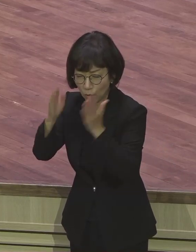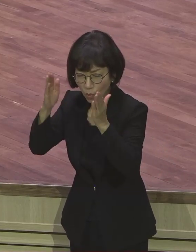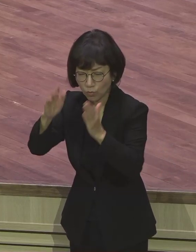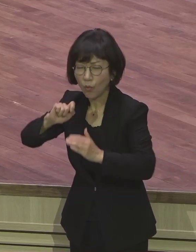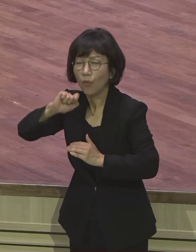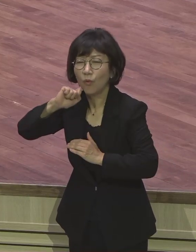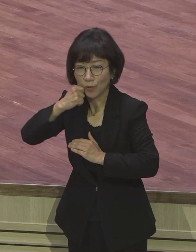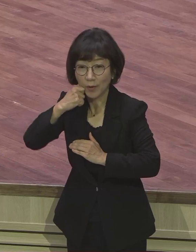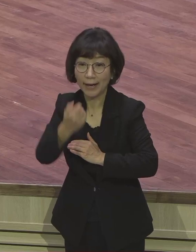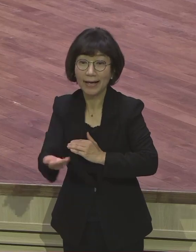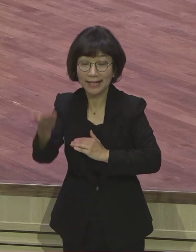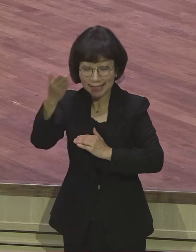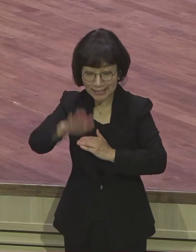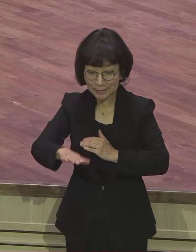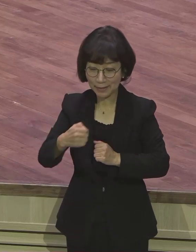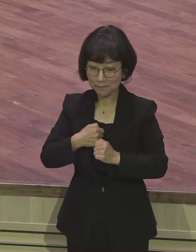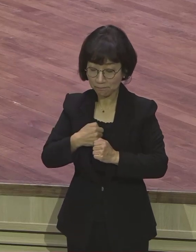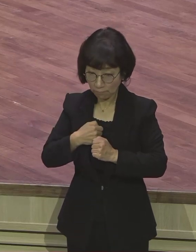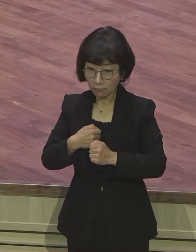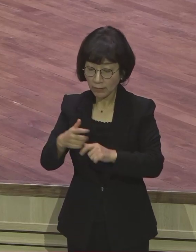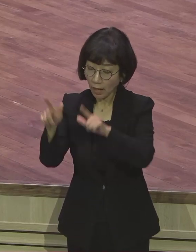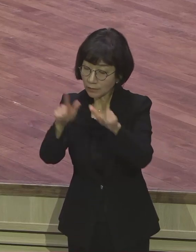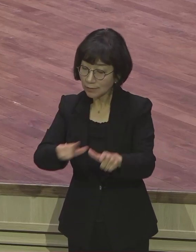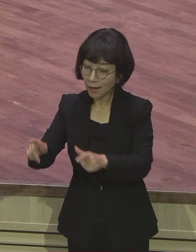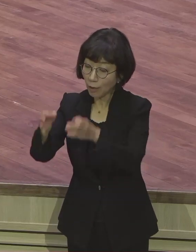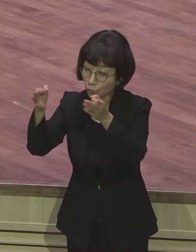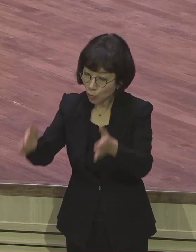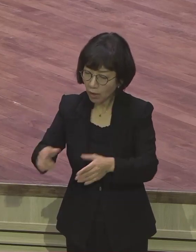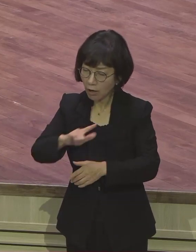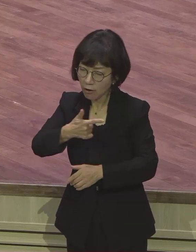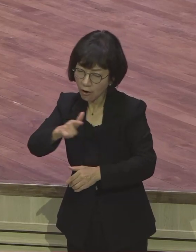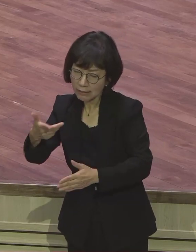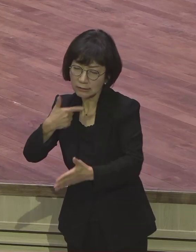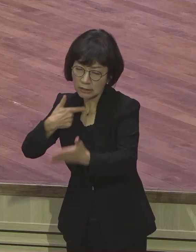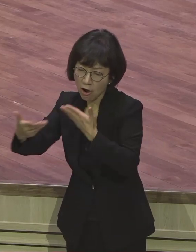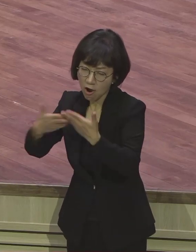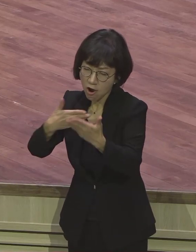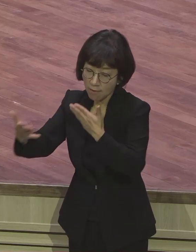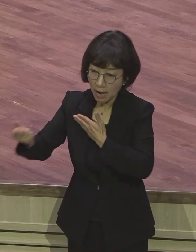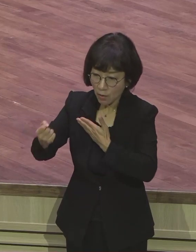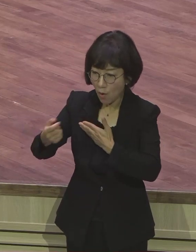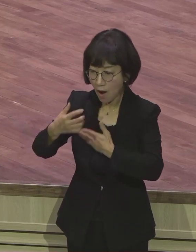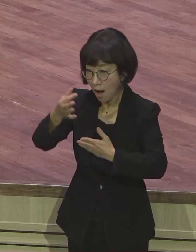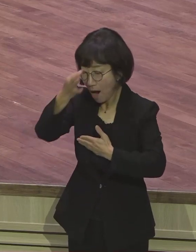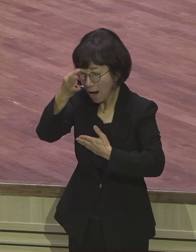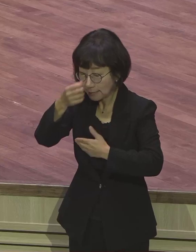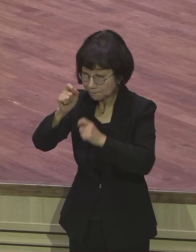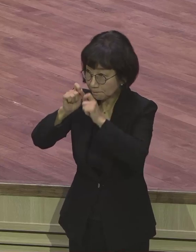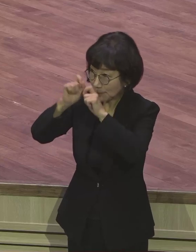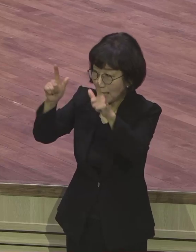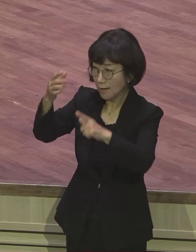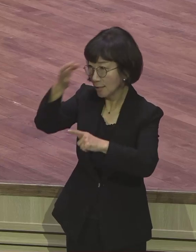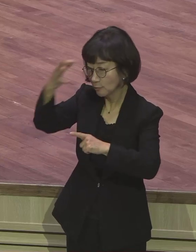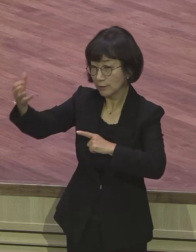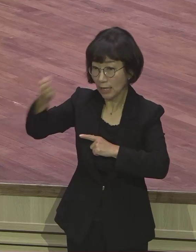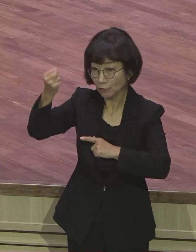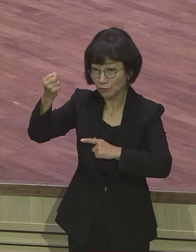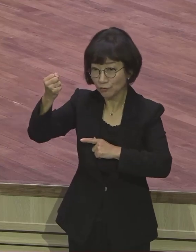자기 분야에서는 산전수준 다 겪으면서 노하우를 가지고 몸에 축격된 사람을